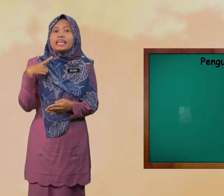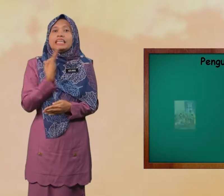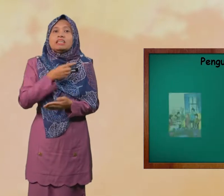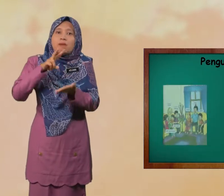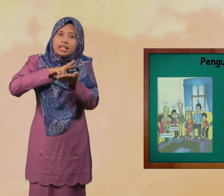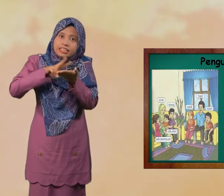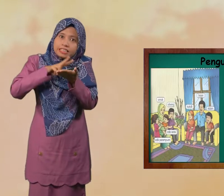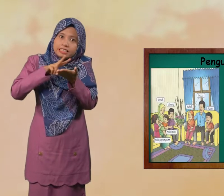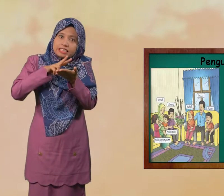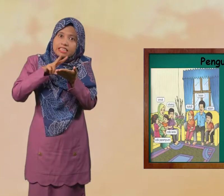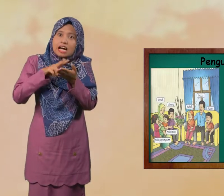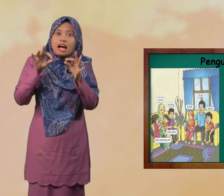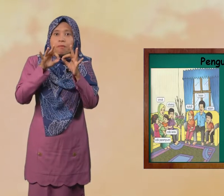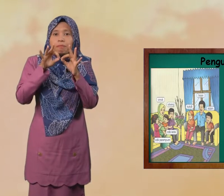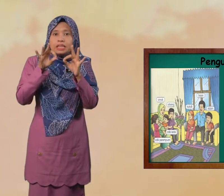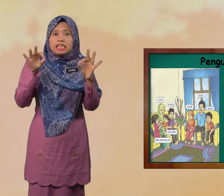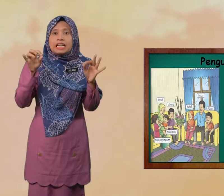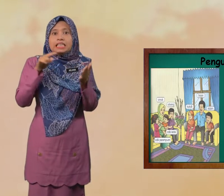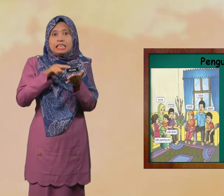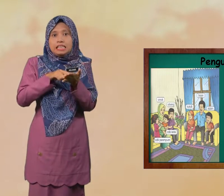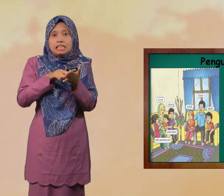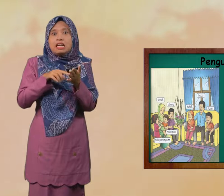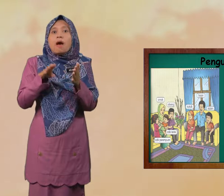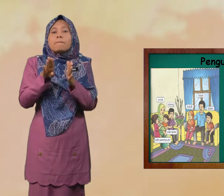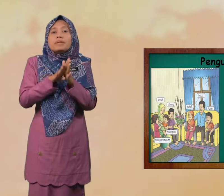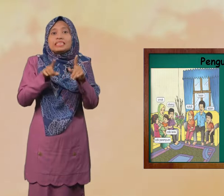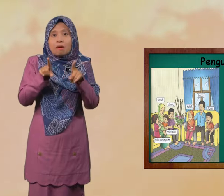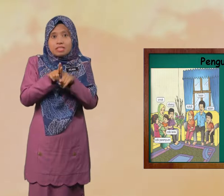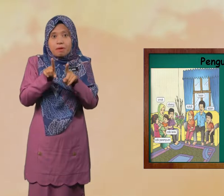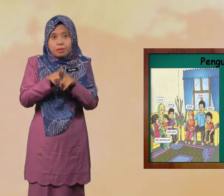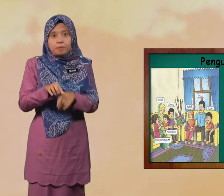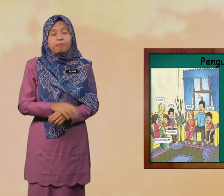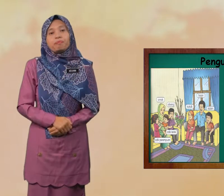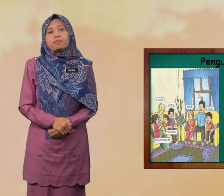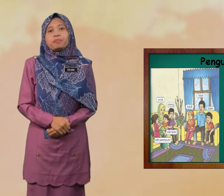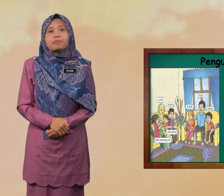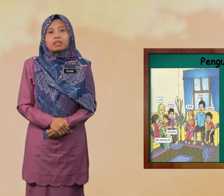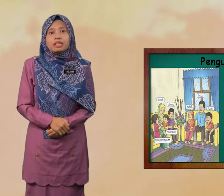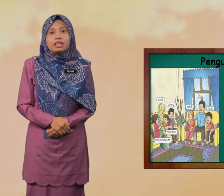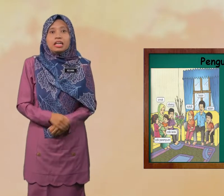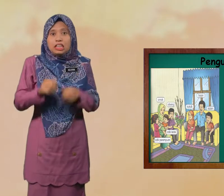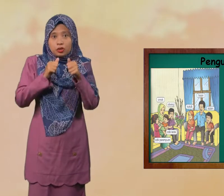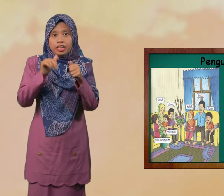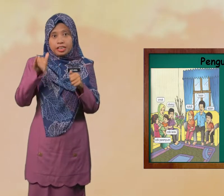kita Baca Petikan Ini Bersama Sama Ikut Ya